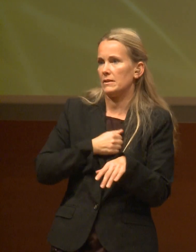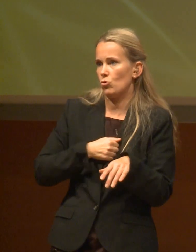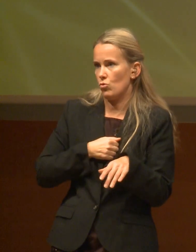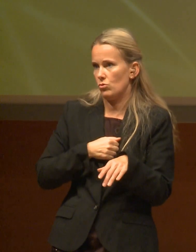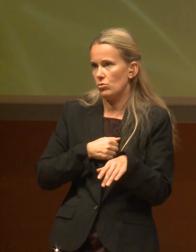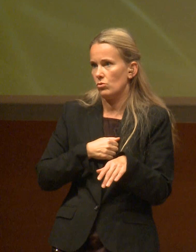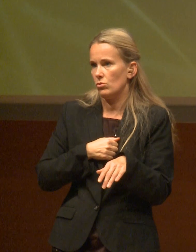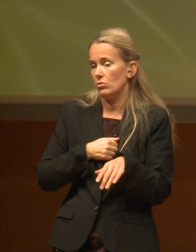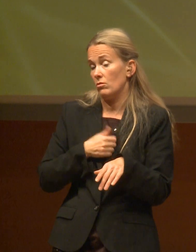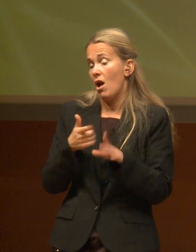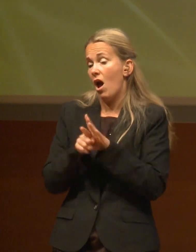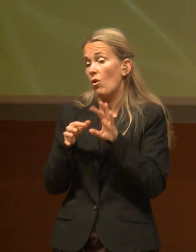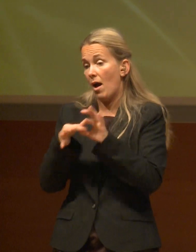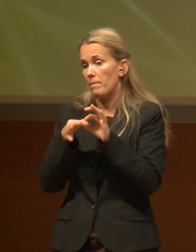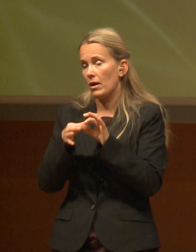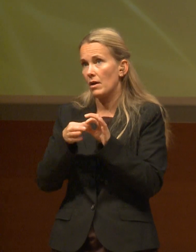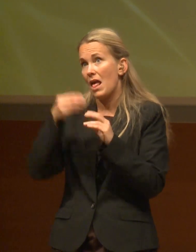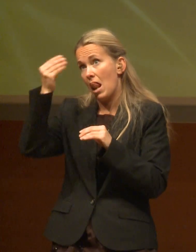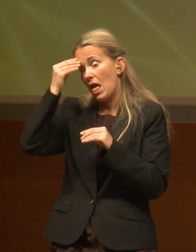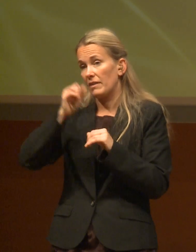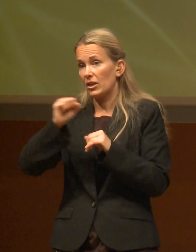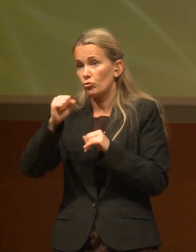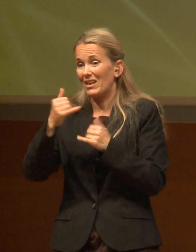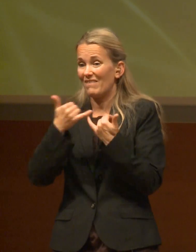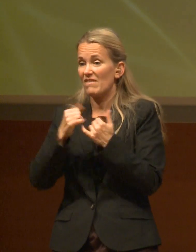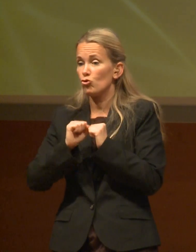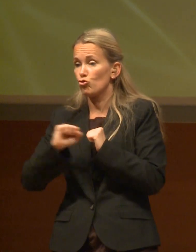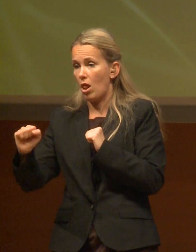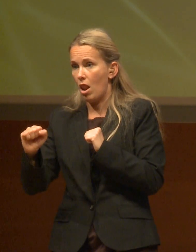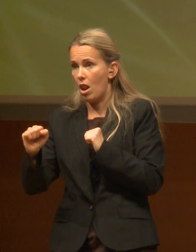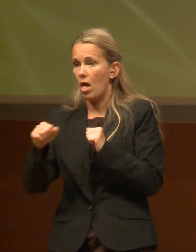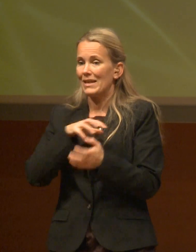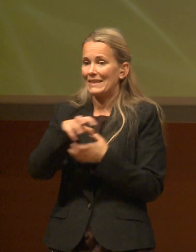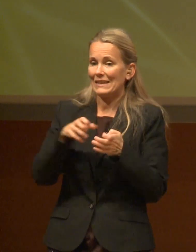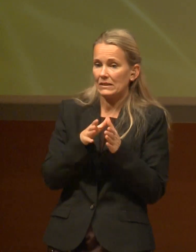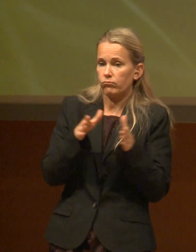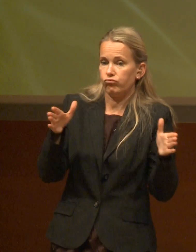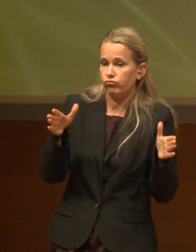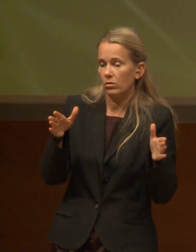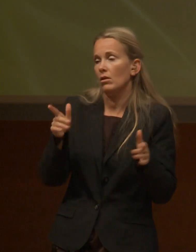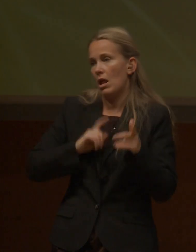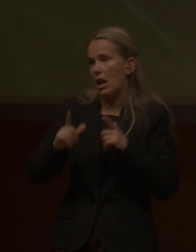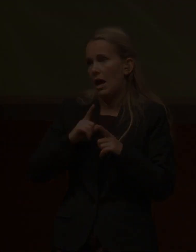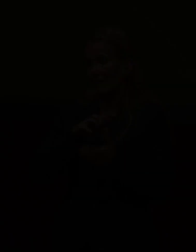ab, wie ist die Lerngeschwindigkeit der Eliten im Vergleich zur Ausbreitungsgeschwindigkeit der Krise. Im Moment ist die Krise noch immer schneller.